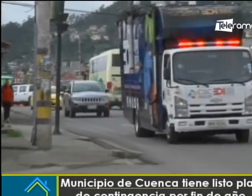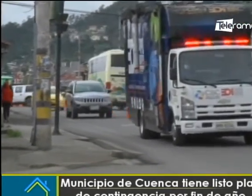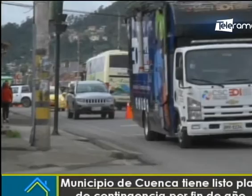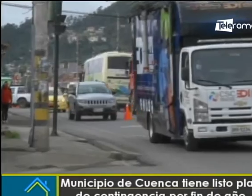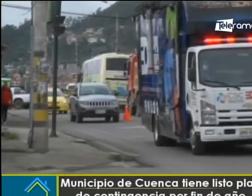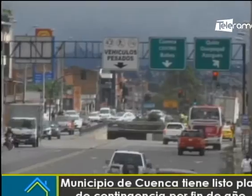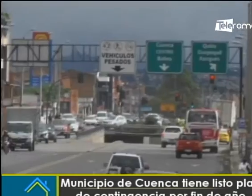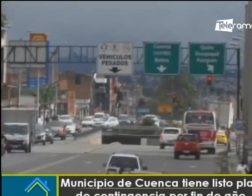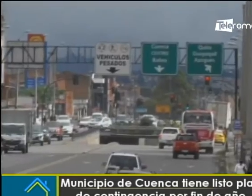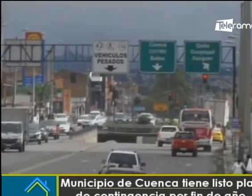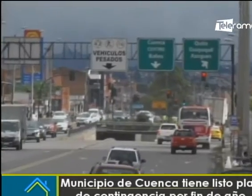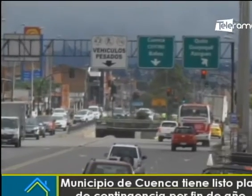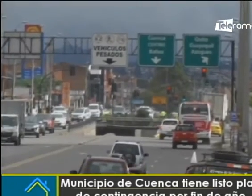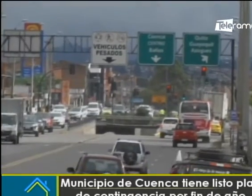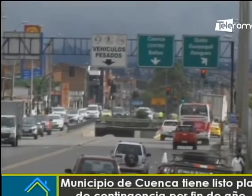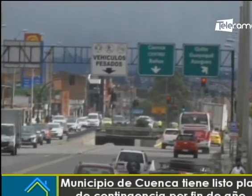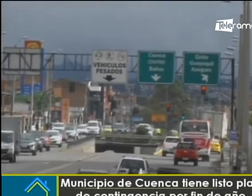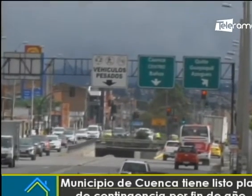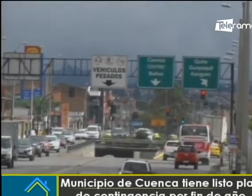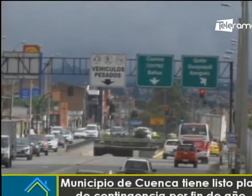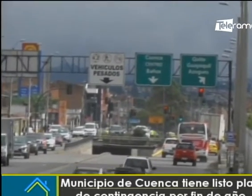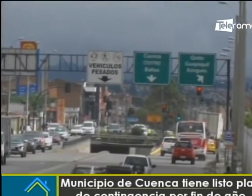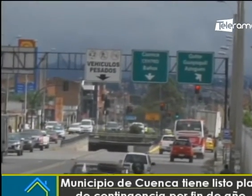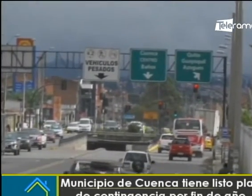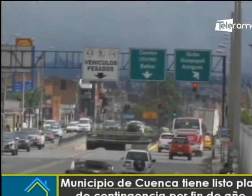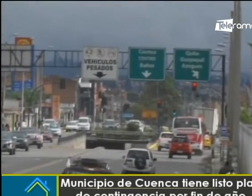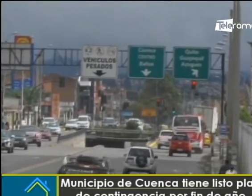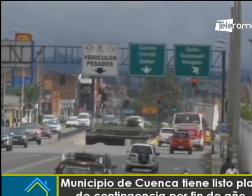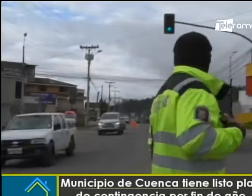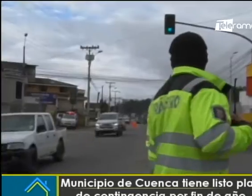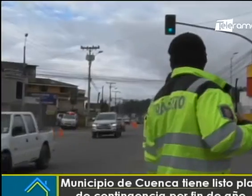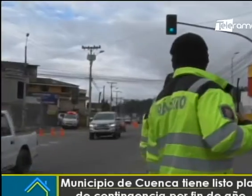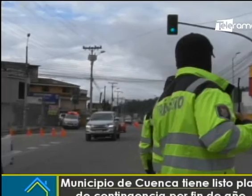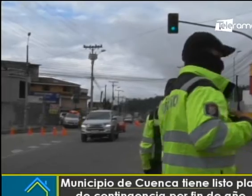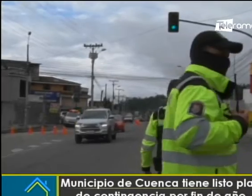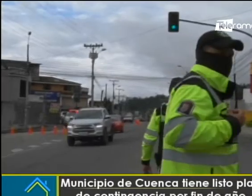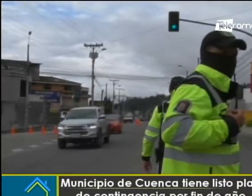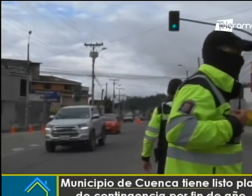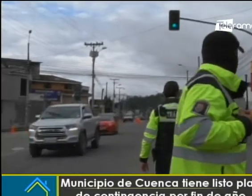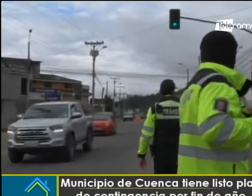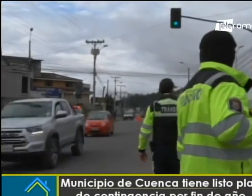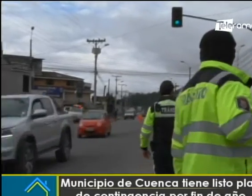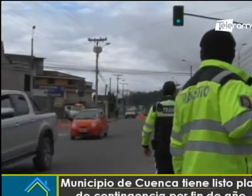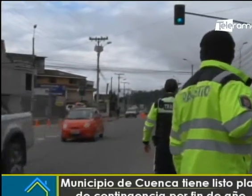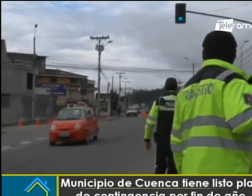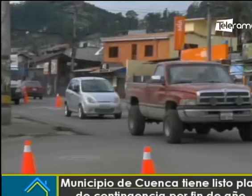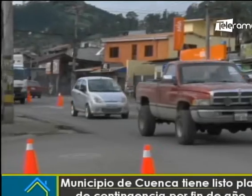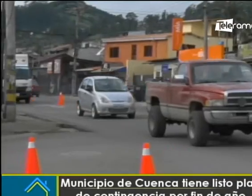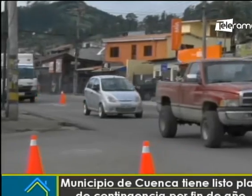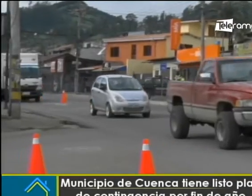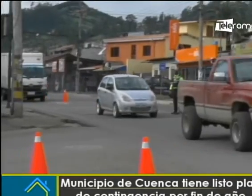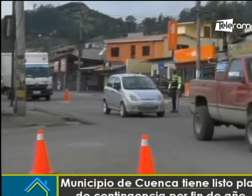Unidad Educativa La Alborada. Se recuerda que en Cuenca está vigente la ordenanza que regula las medidas temporales